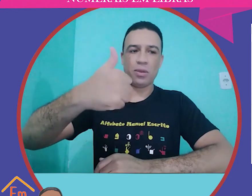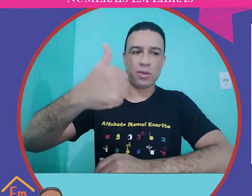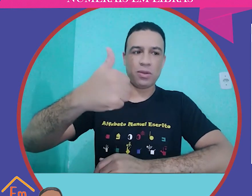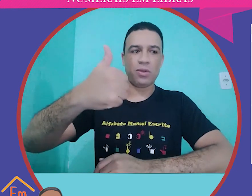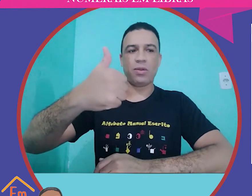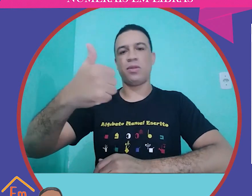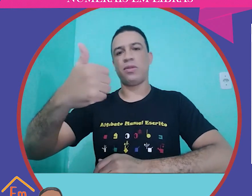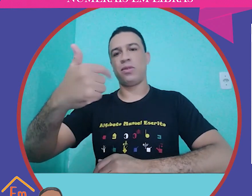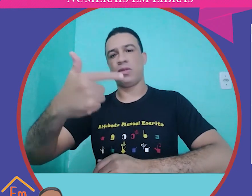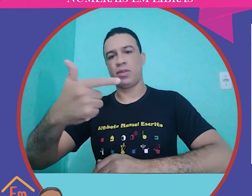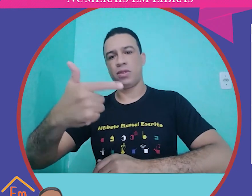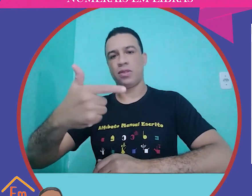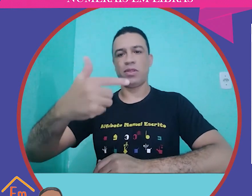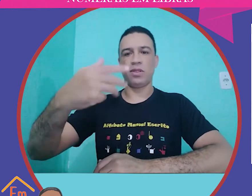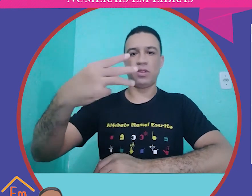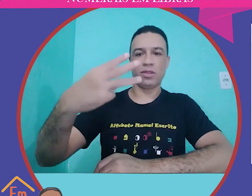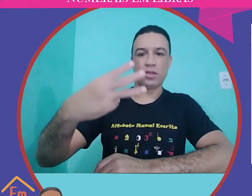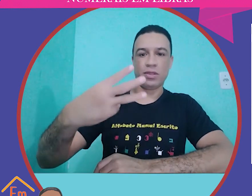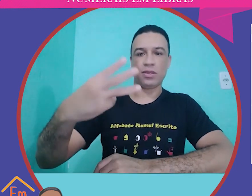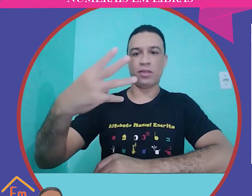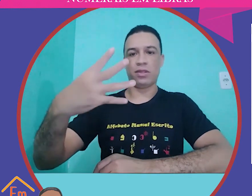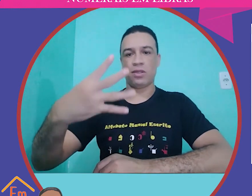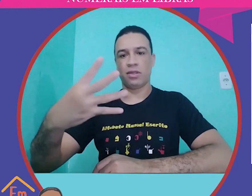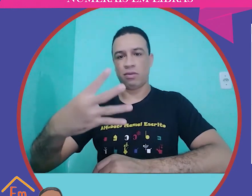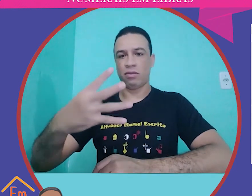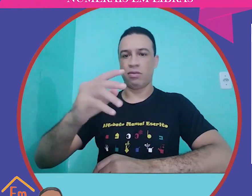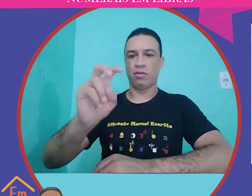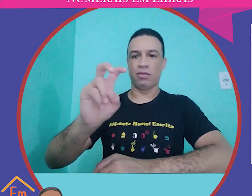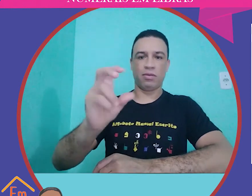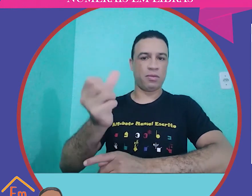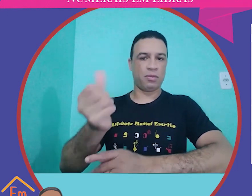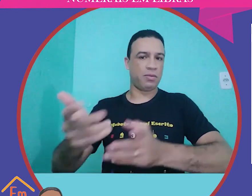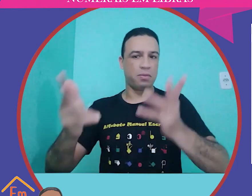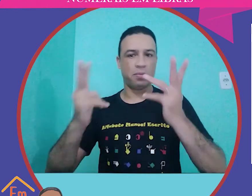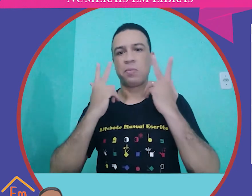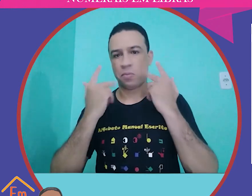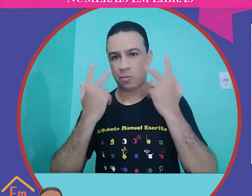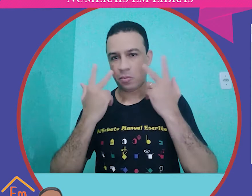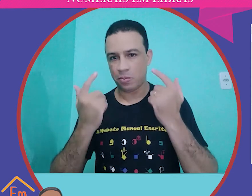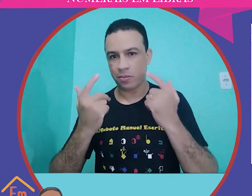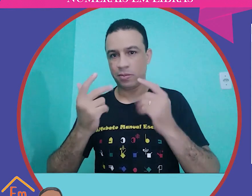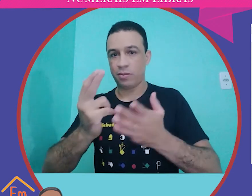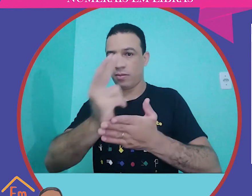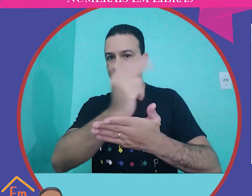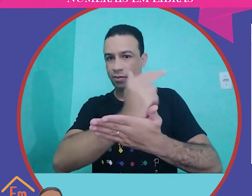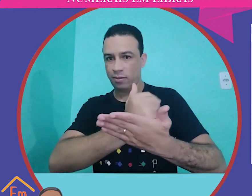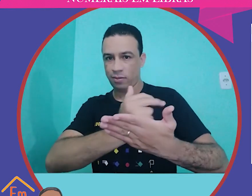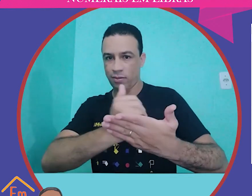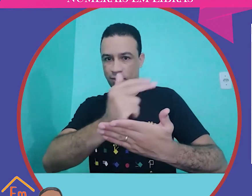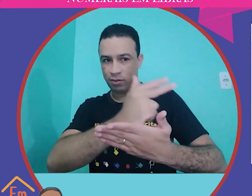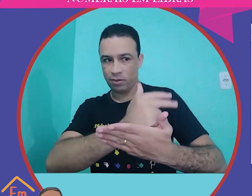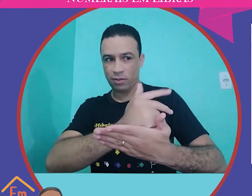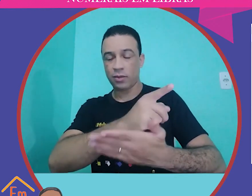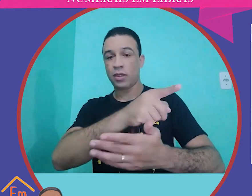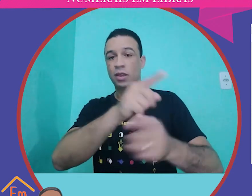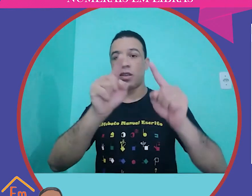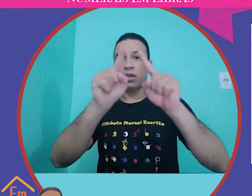desenho. Temos um desenho das configurações que representam 1, 2, 3, 4, 5, normal. Temos aqui esses